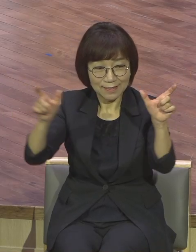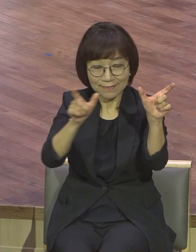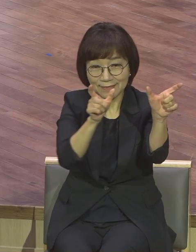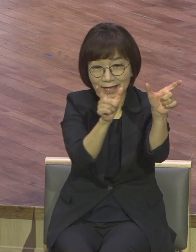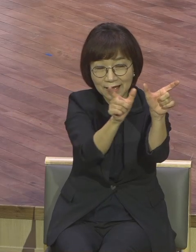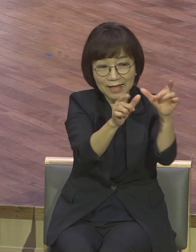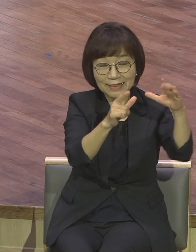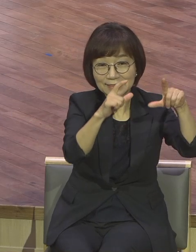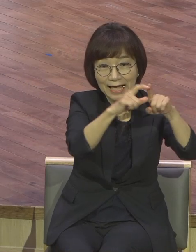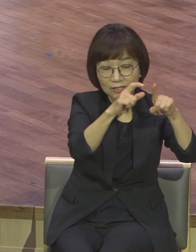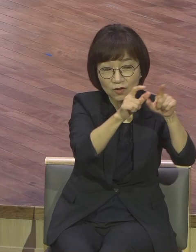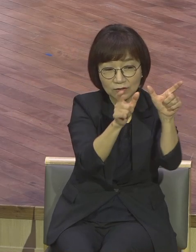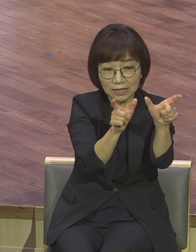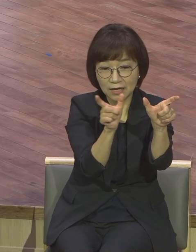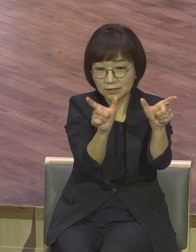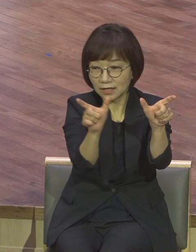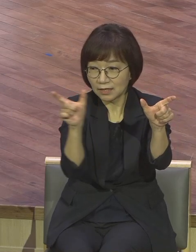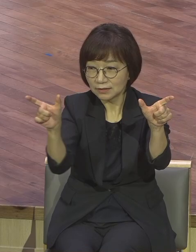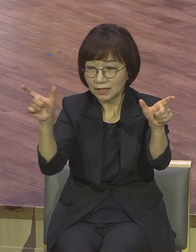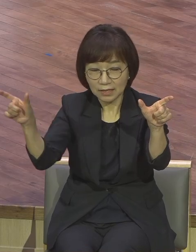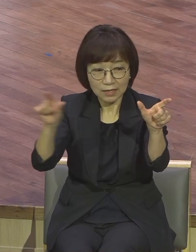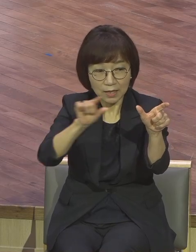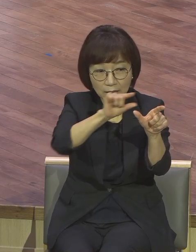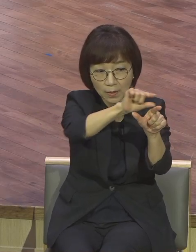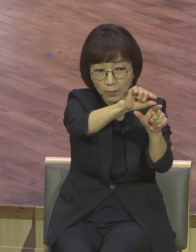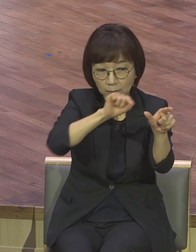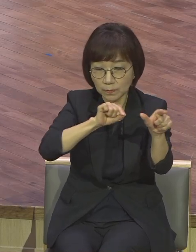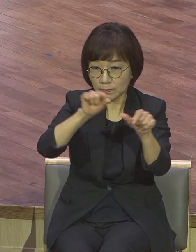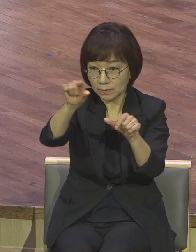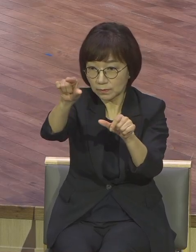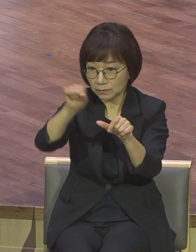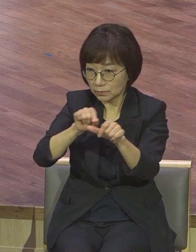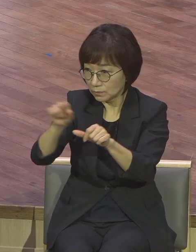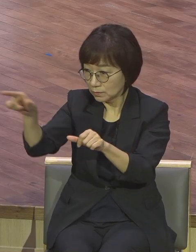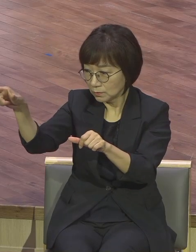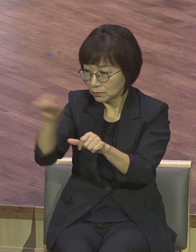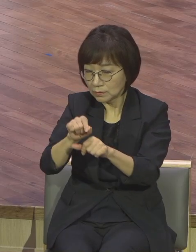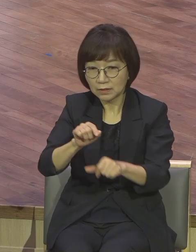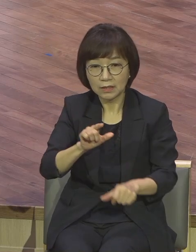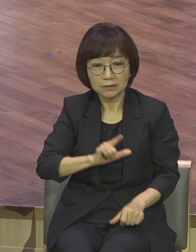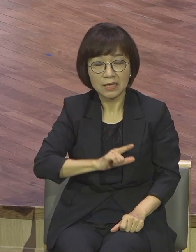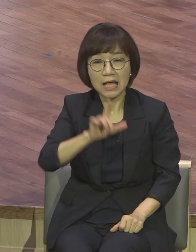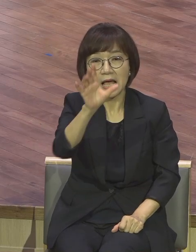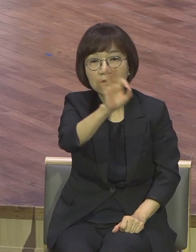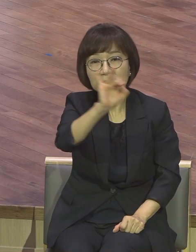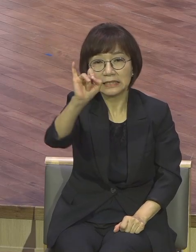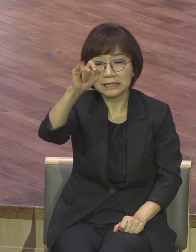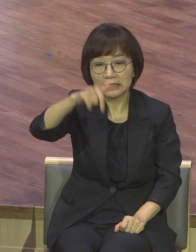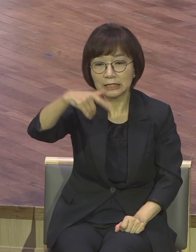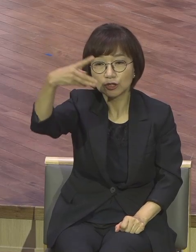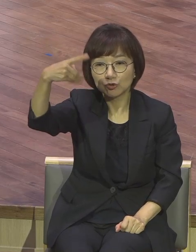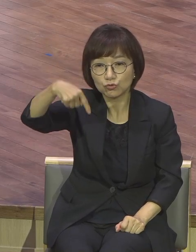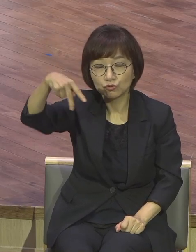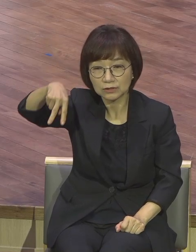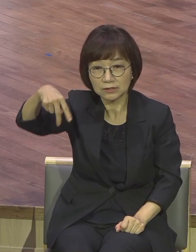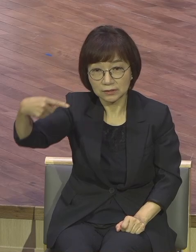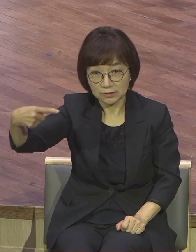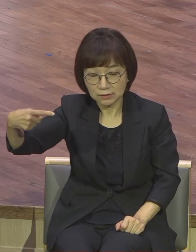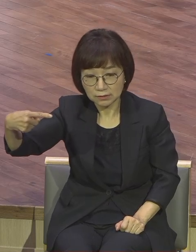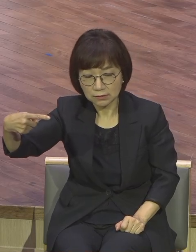앞단을 앞단을만 딱딱딱 붙이면 익두스가 돼요 헬라므로 익두스는 물고기예요